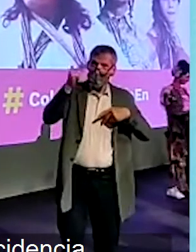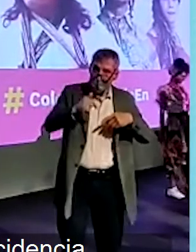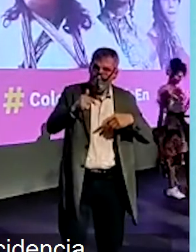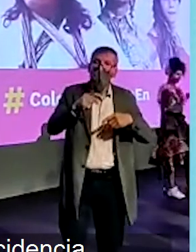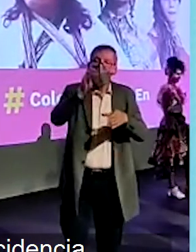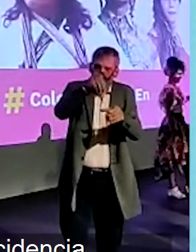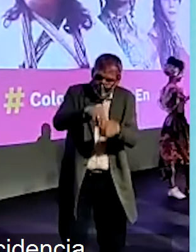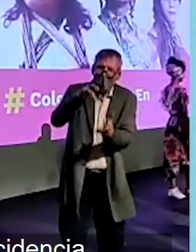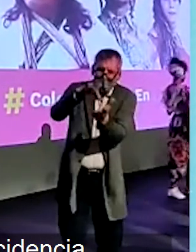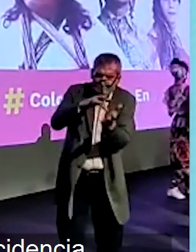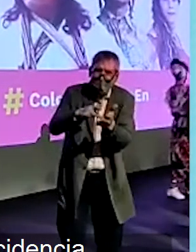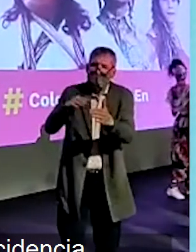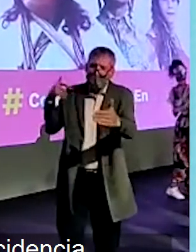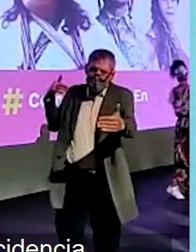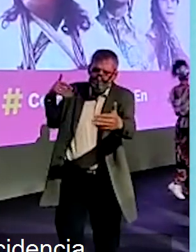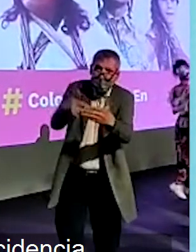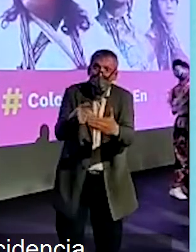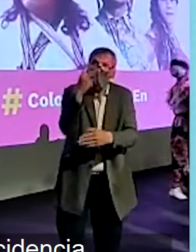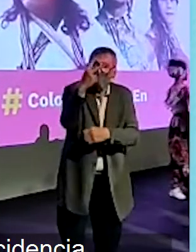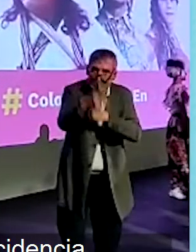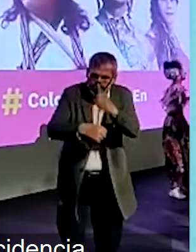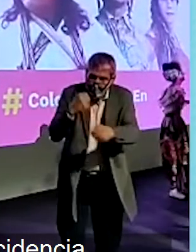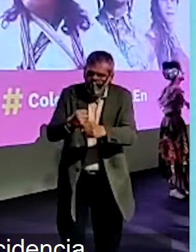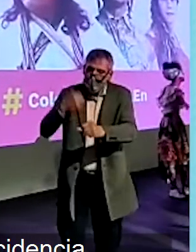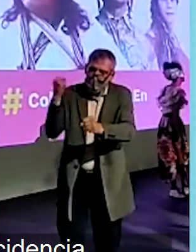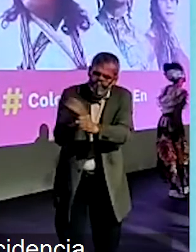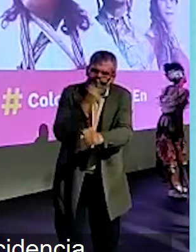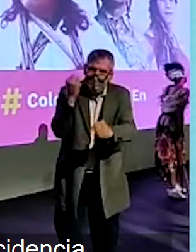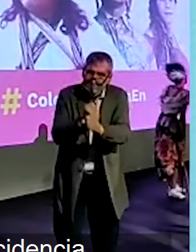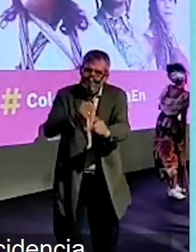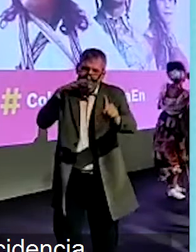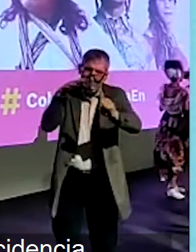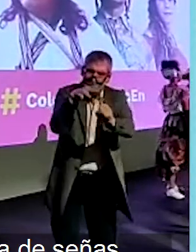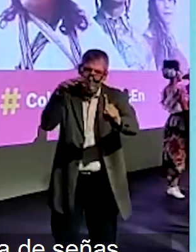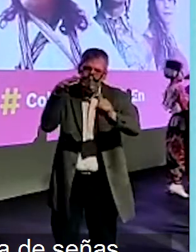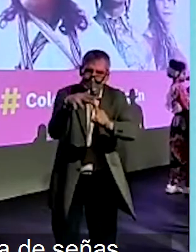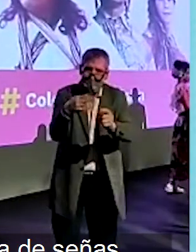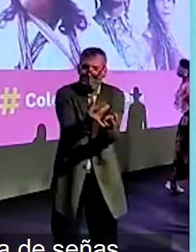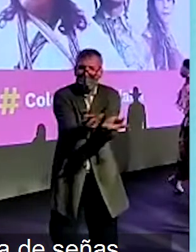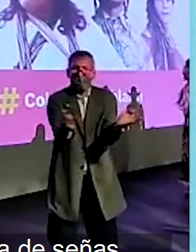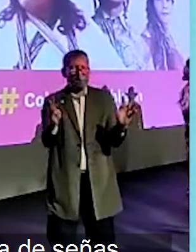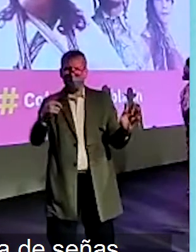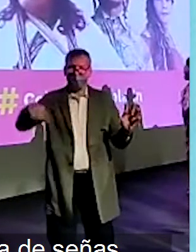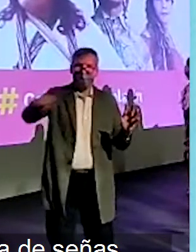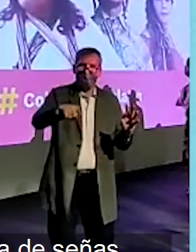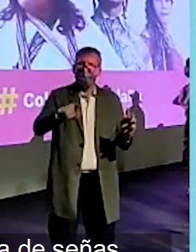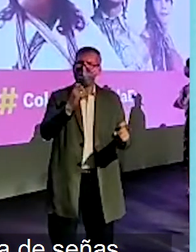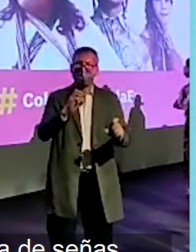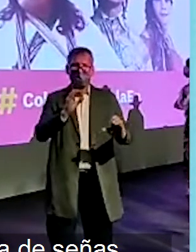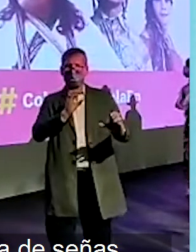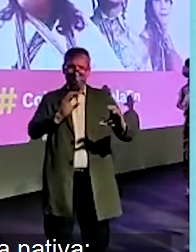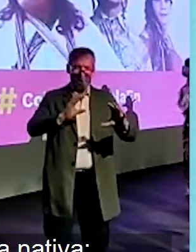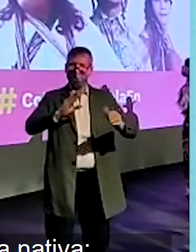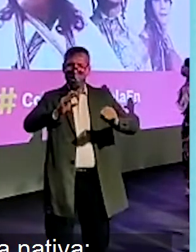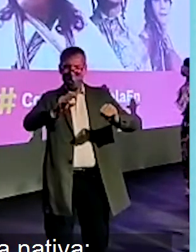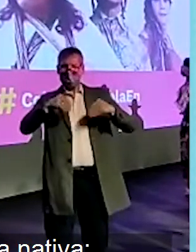Durante dos años trabajamos haciendo incidencia, debatiendo y argumentando por